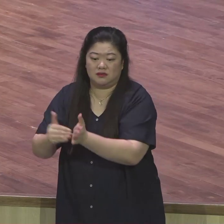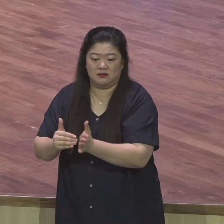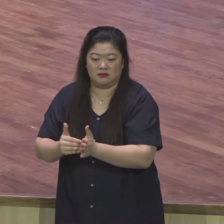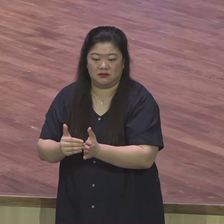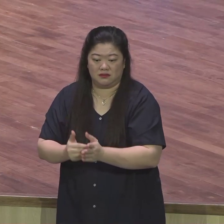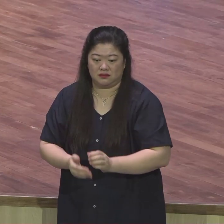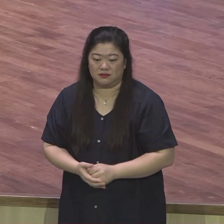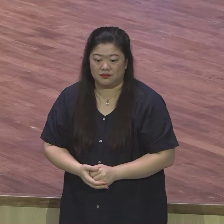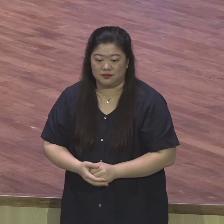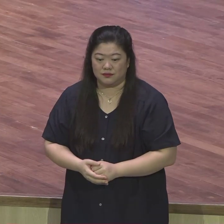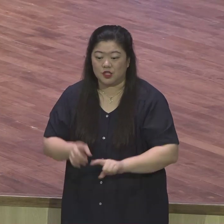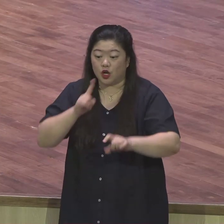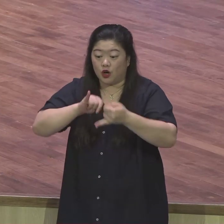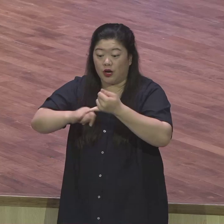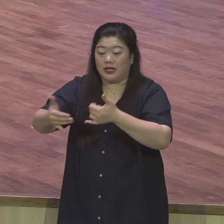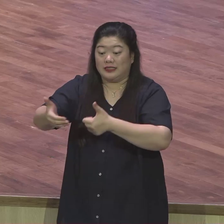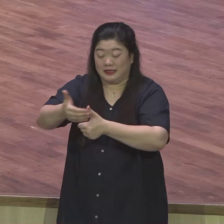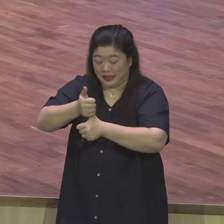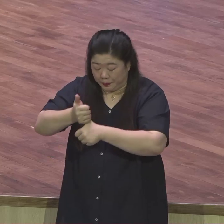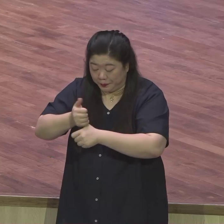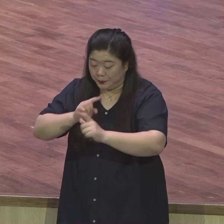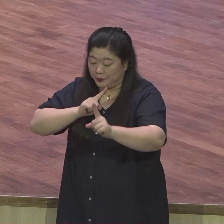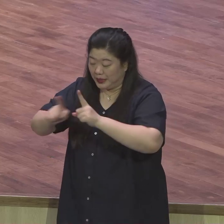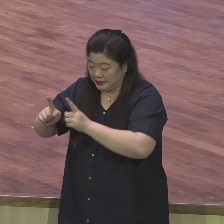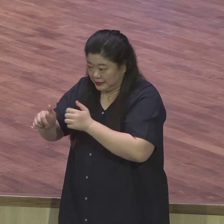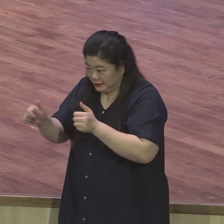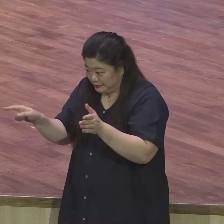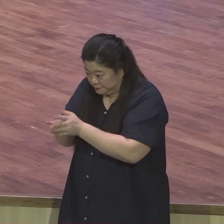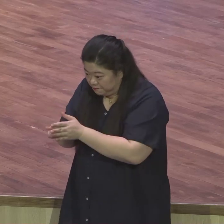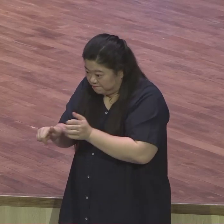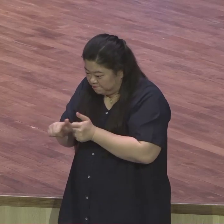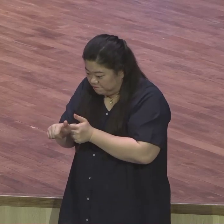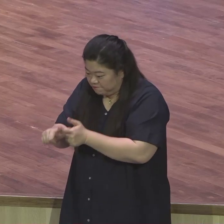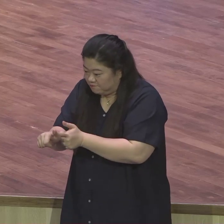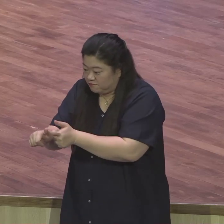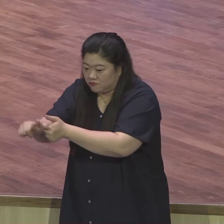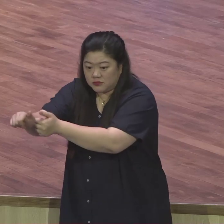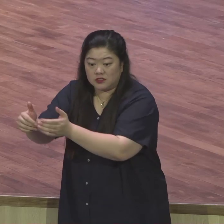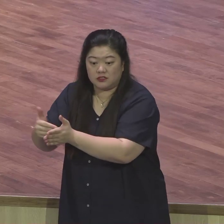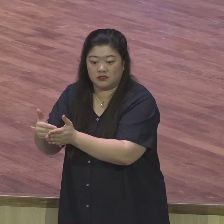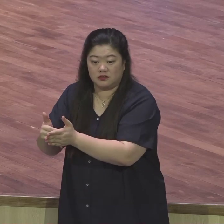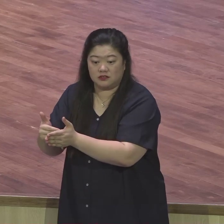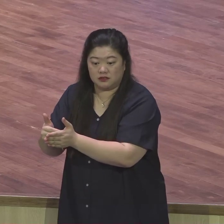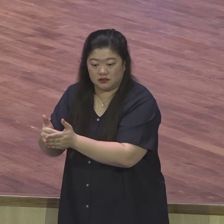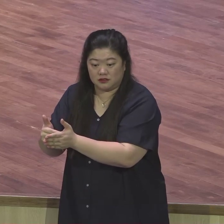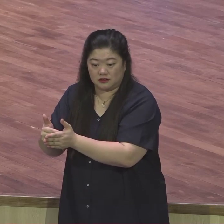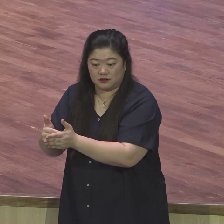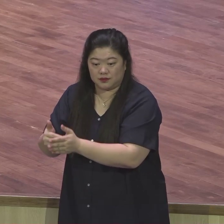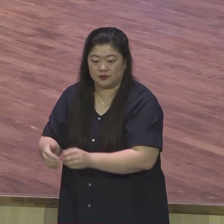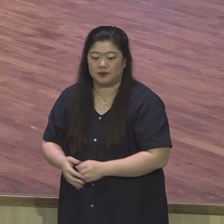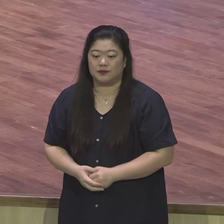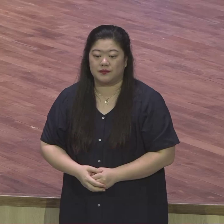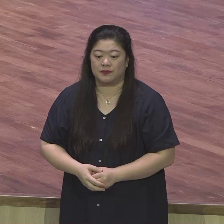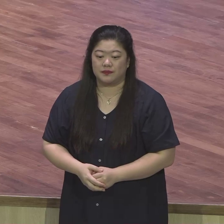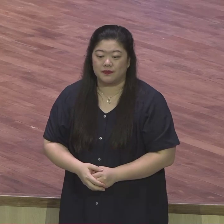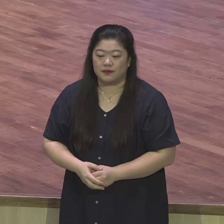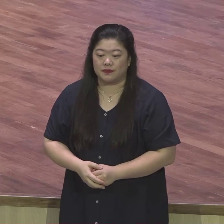속에 있는 자 말씀 자본자 중심으로 흘러갑니다. 언약 성취는요 큰 구원 계획이